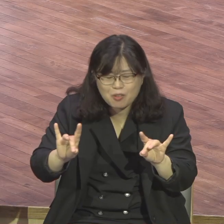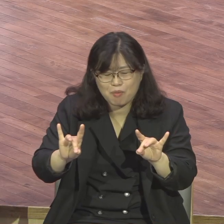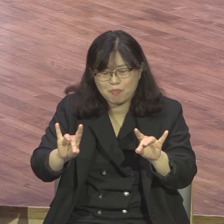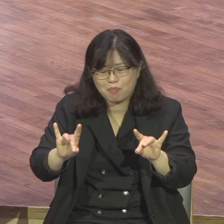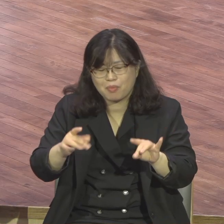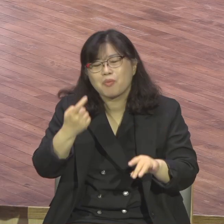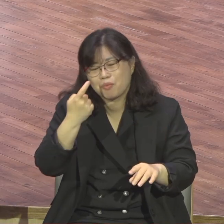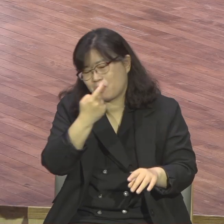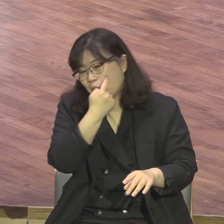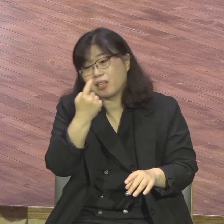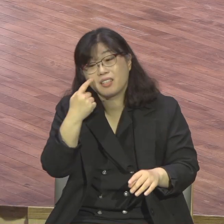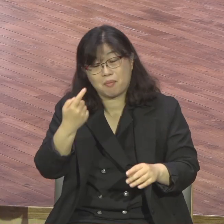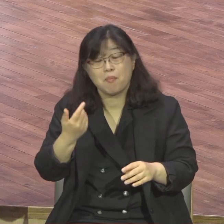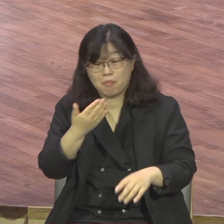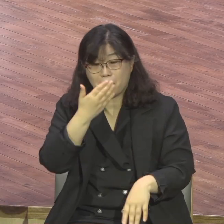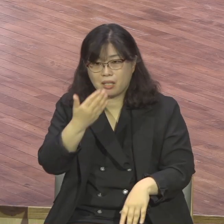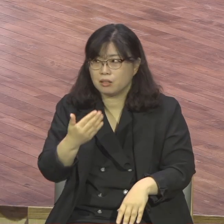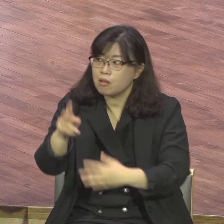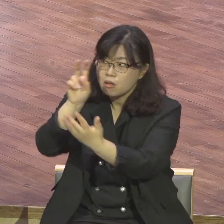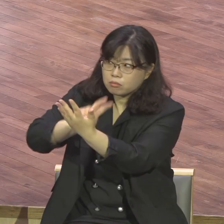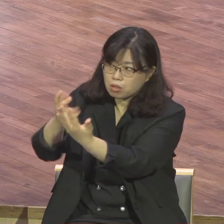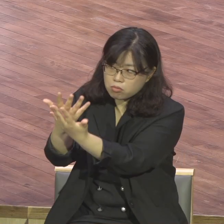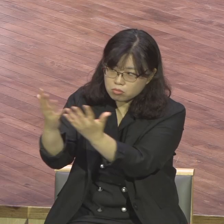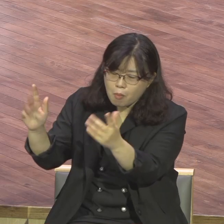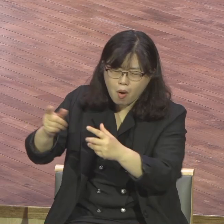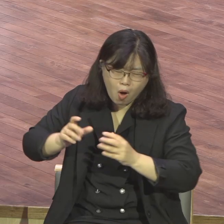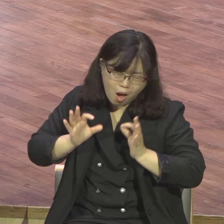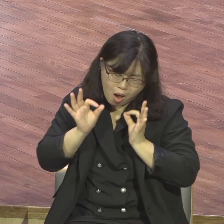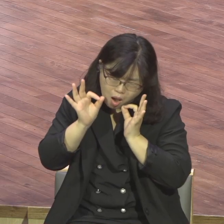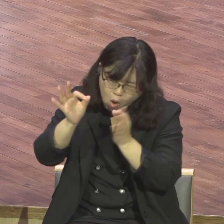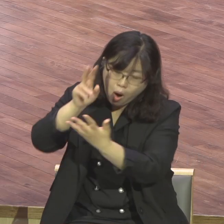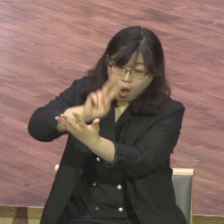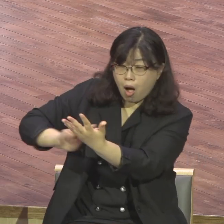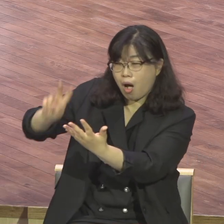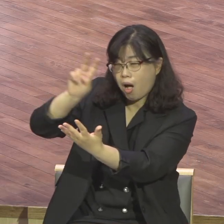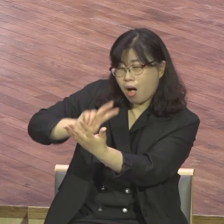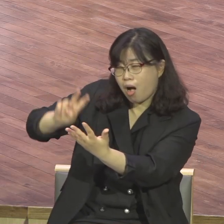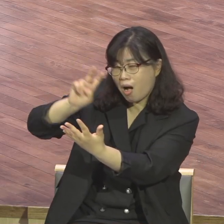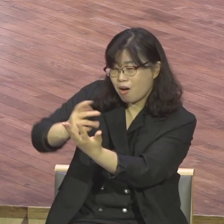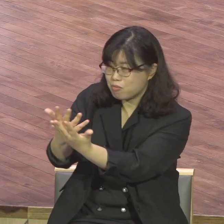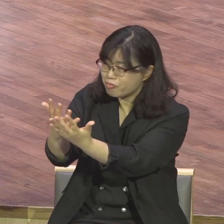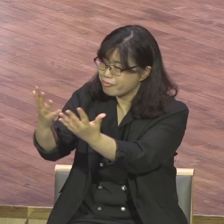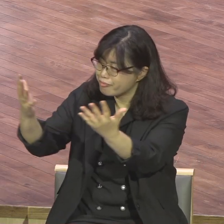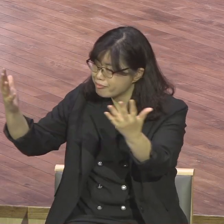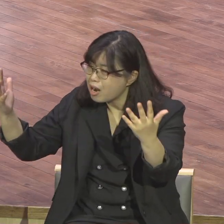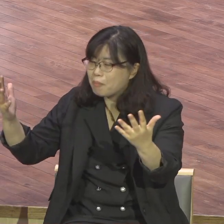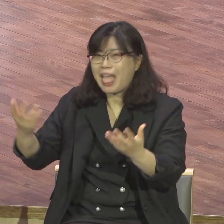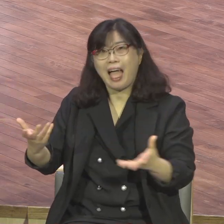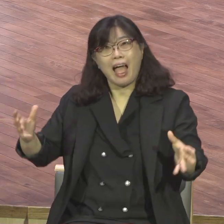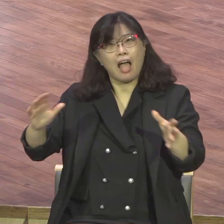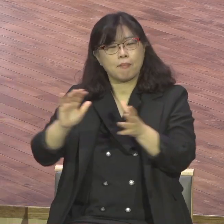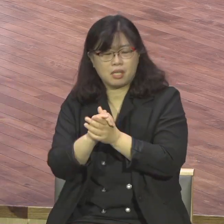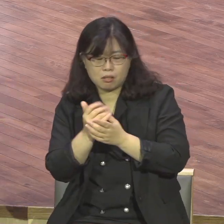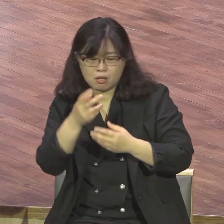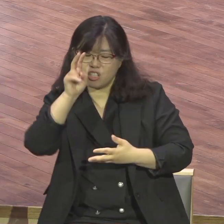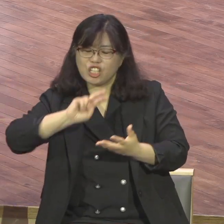앞에서 최수를 다 드리는 잔양 아닙니까 잔양 때만 아멘 아멘 하고 있잖아요